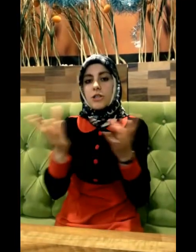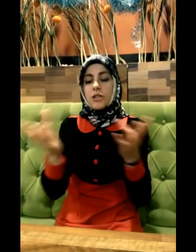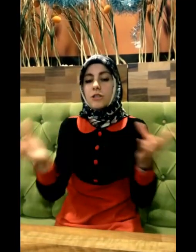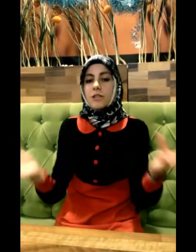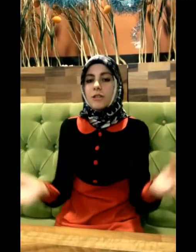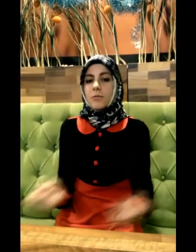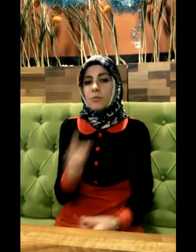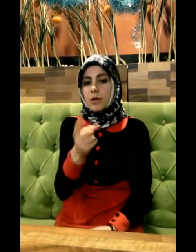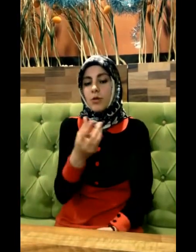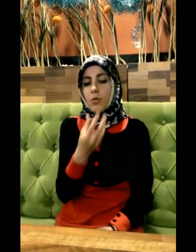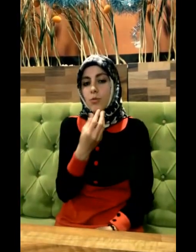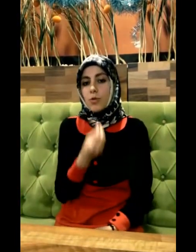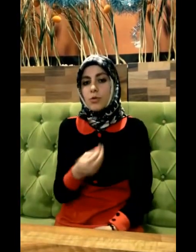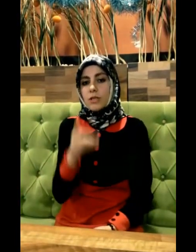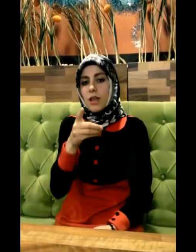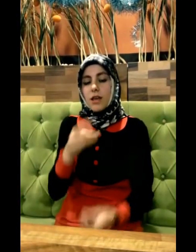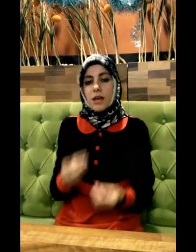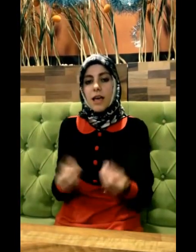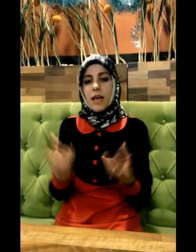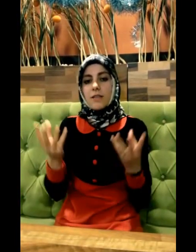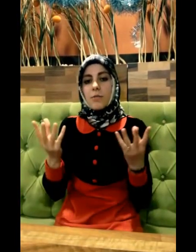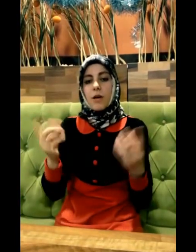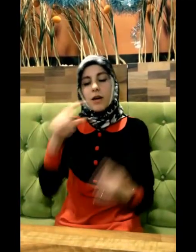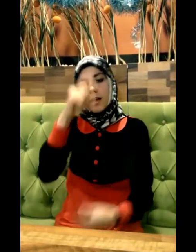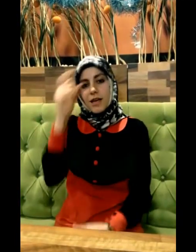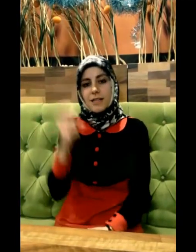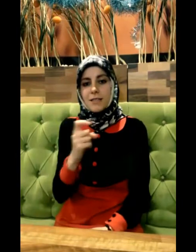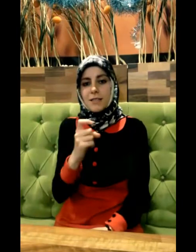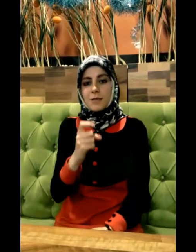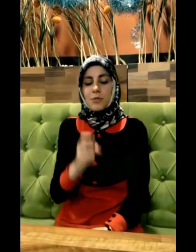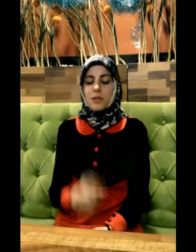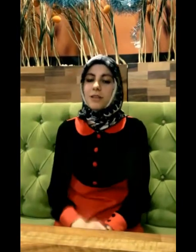Harcadığın bir ömür sana yetmez mi?